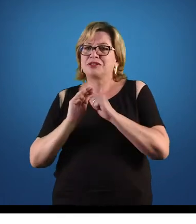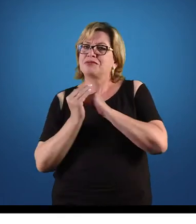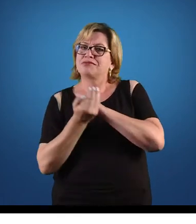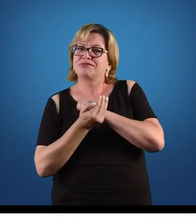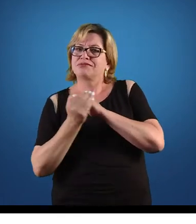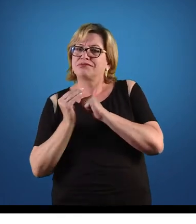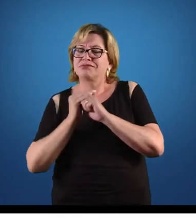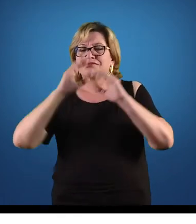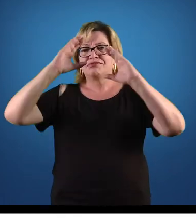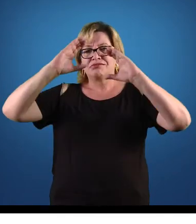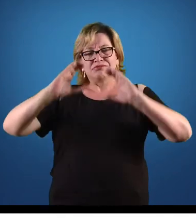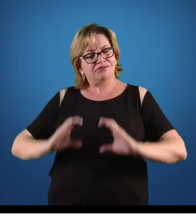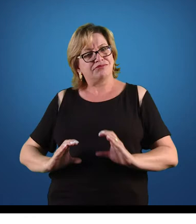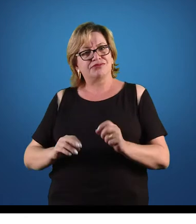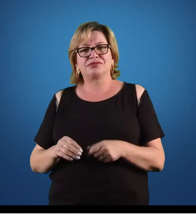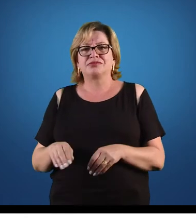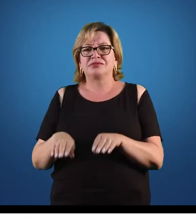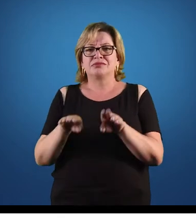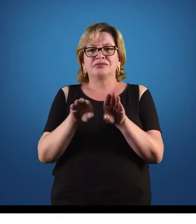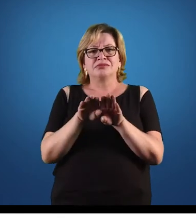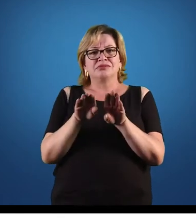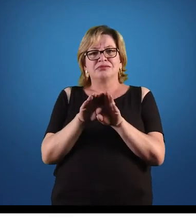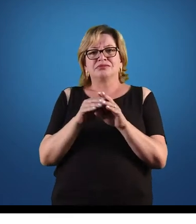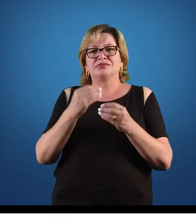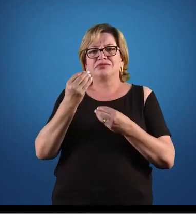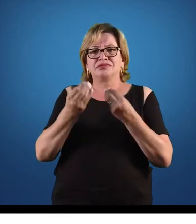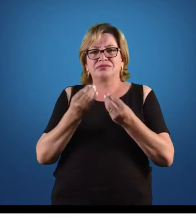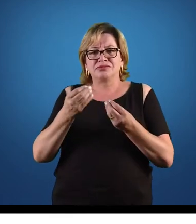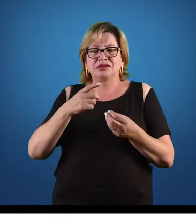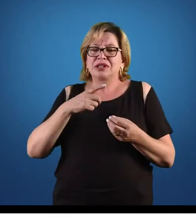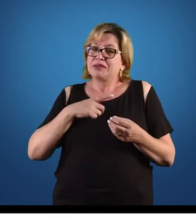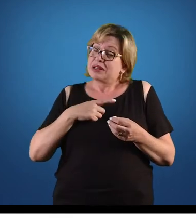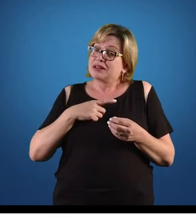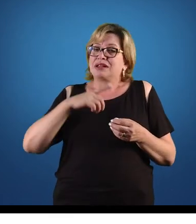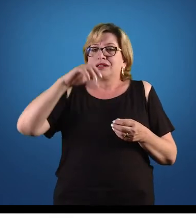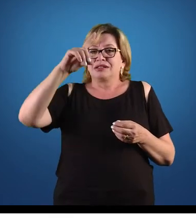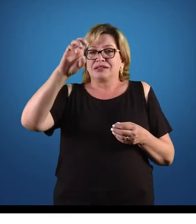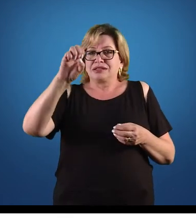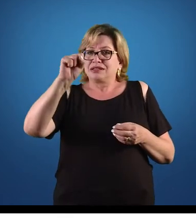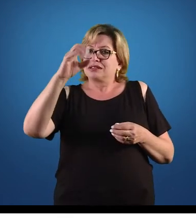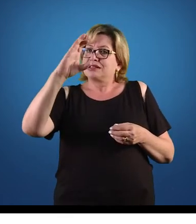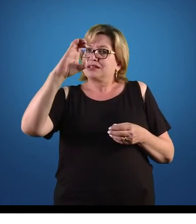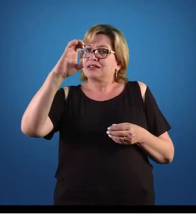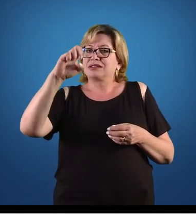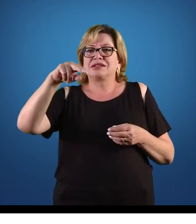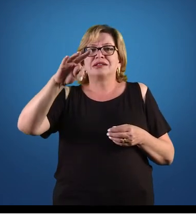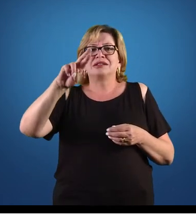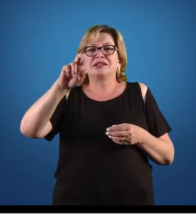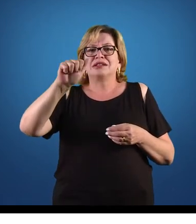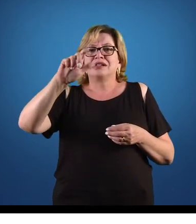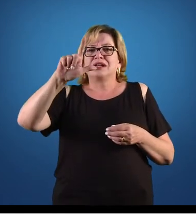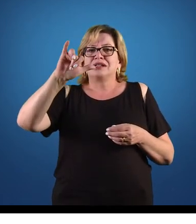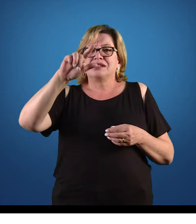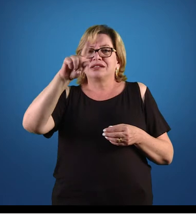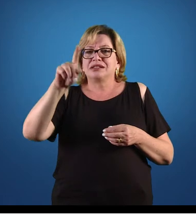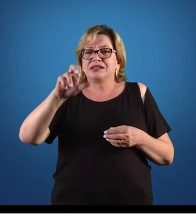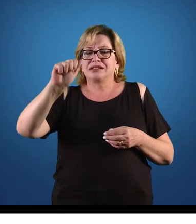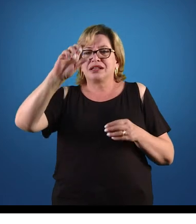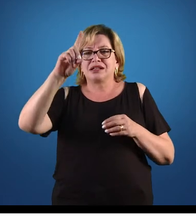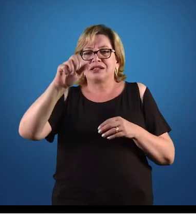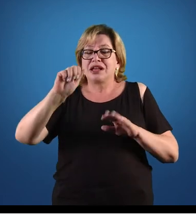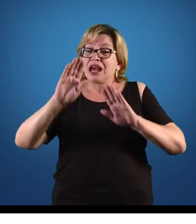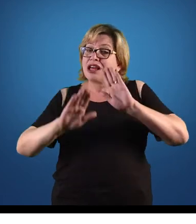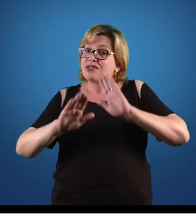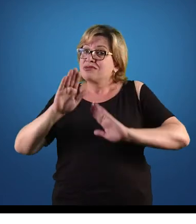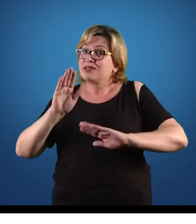ao mesmo tempo que ela tem o viés descentralizado, em alguns momentos ela apresenta alguns